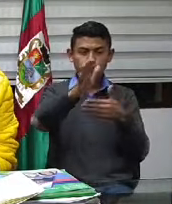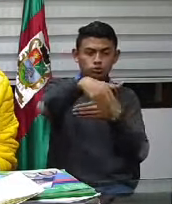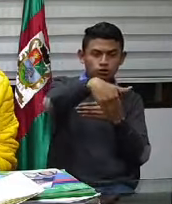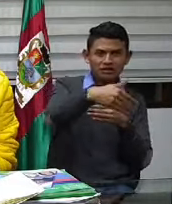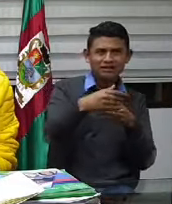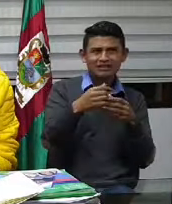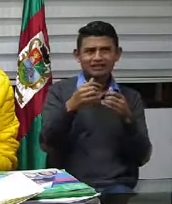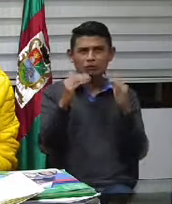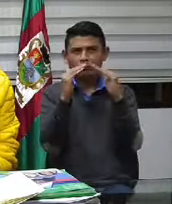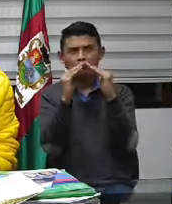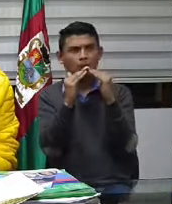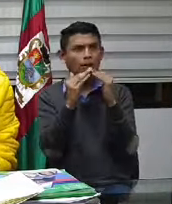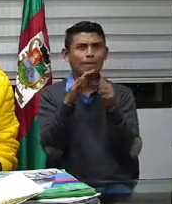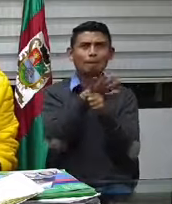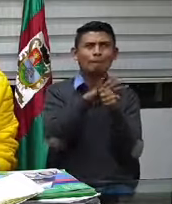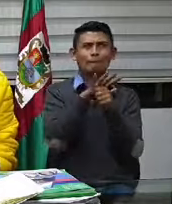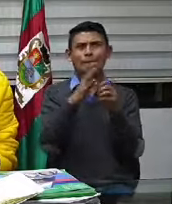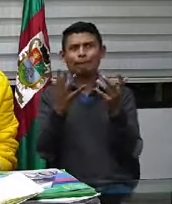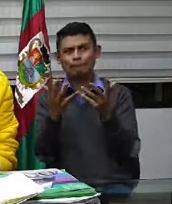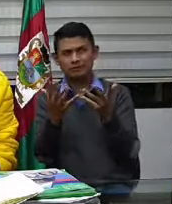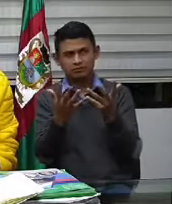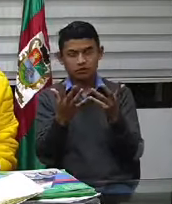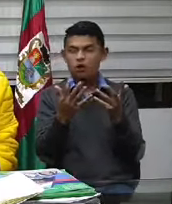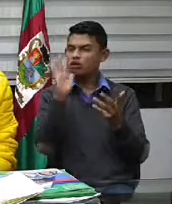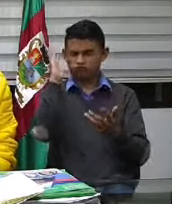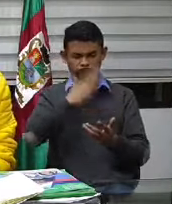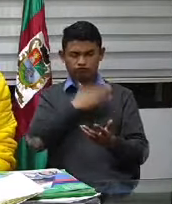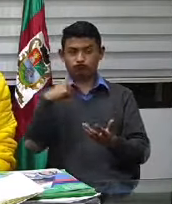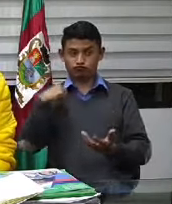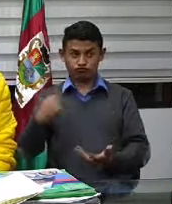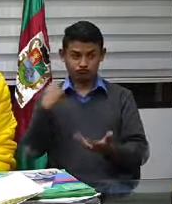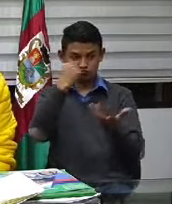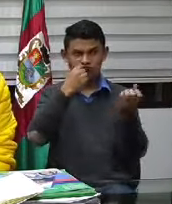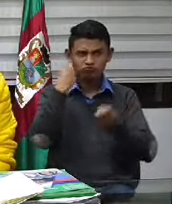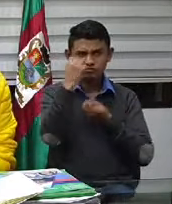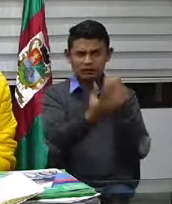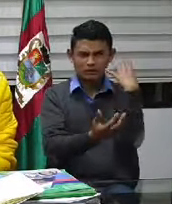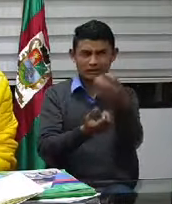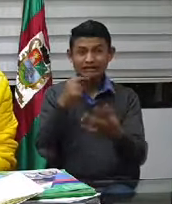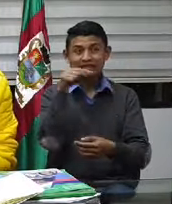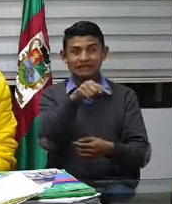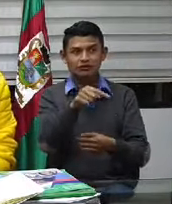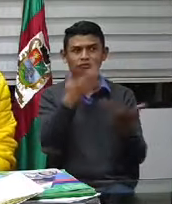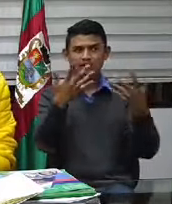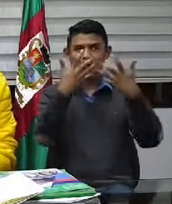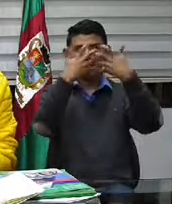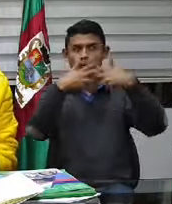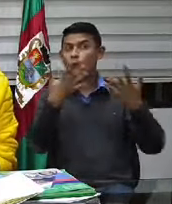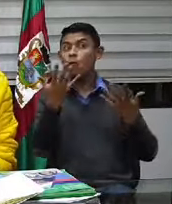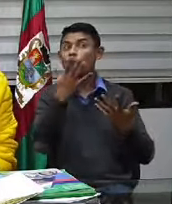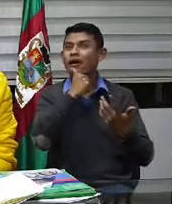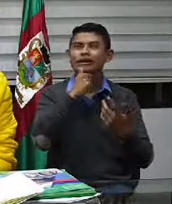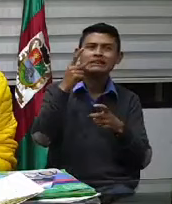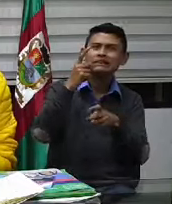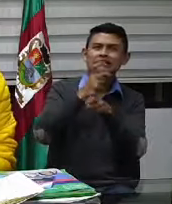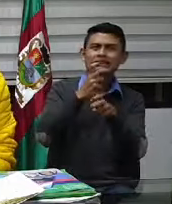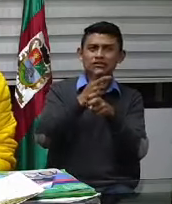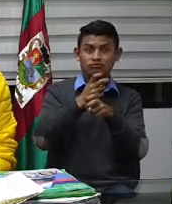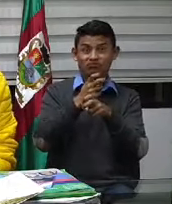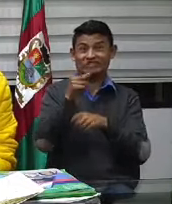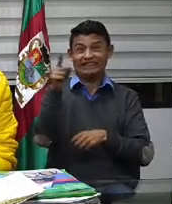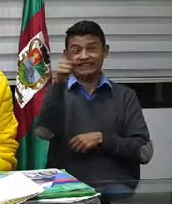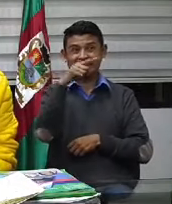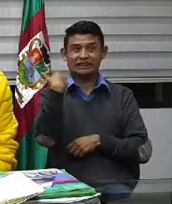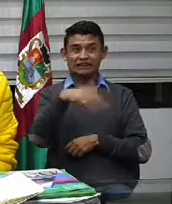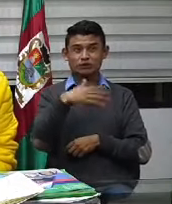afiliados a alguna de las entidades que ellos hacen parte, les hemos entregado. Nos queda pendiente todavía por un sector